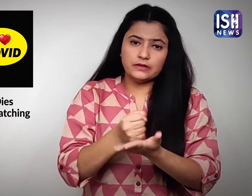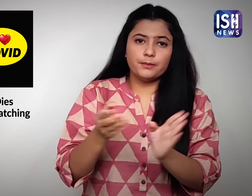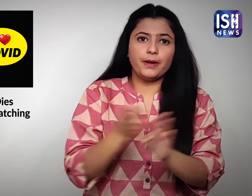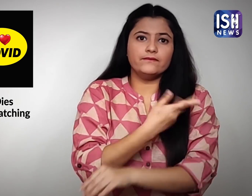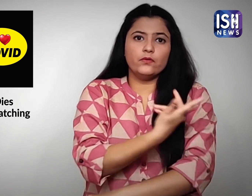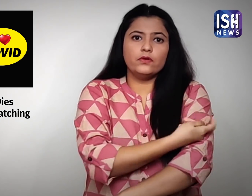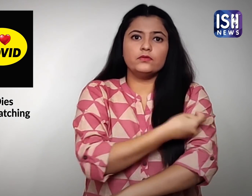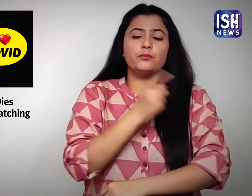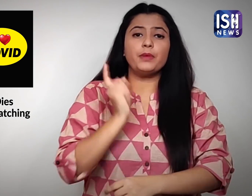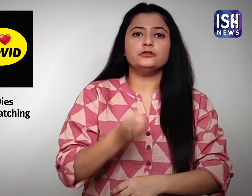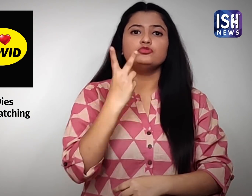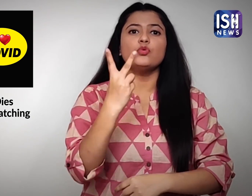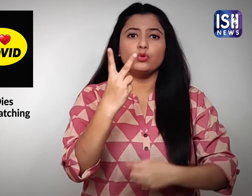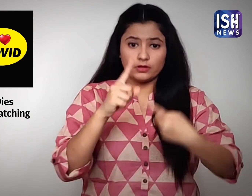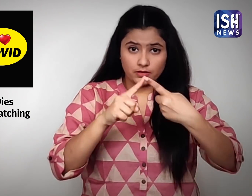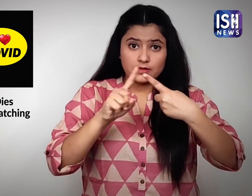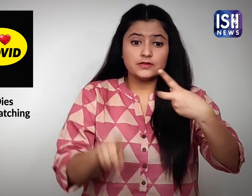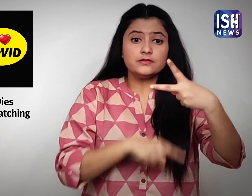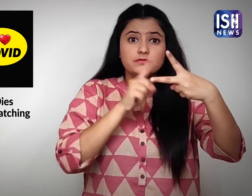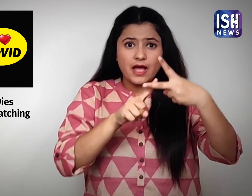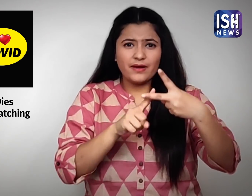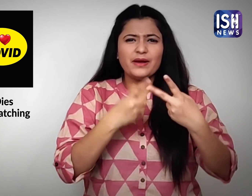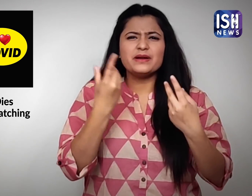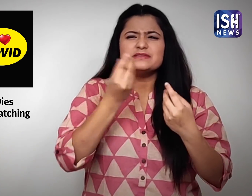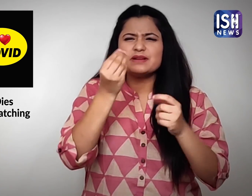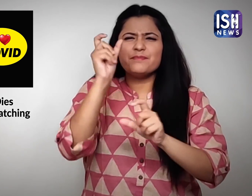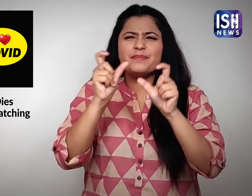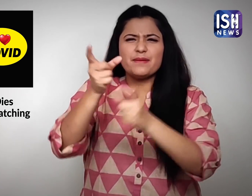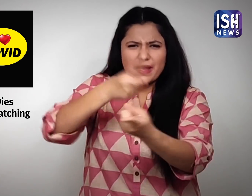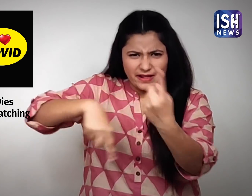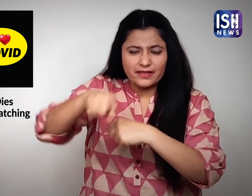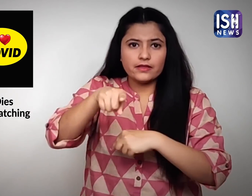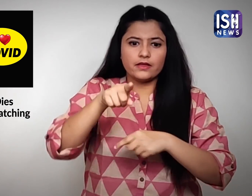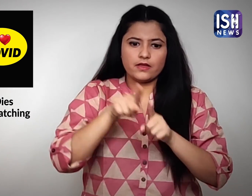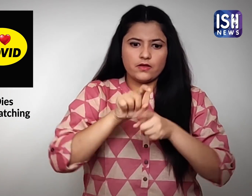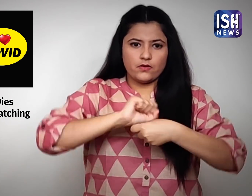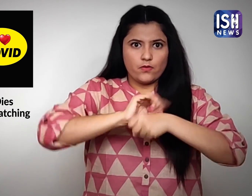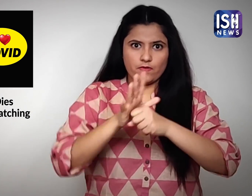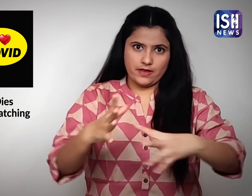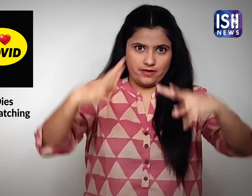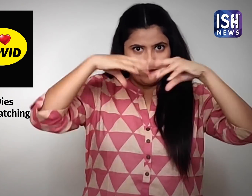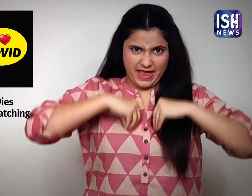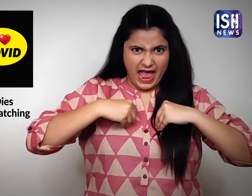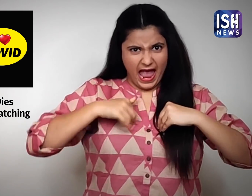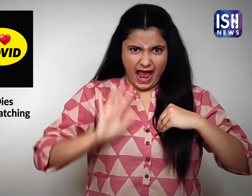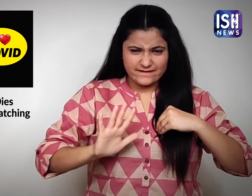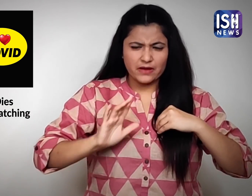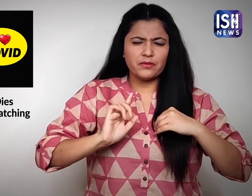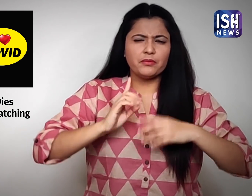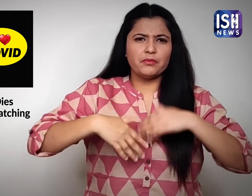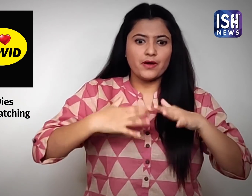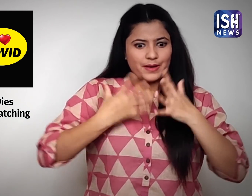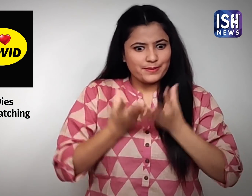उन्हें पूरी तरह से टीका करन करना होगा जो लोग हाल ही में कोरोना संक्रमित से उबरे है और टीका नहीं लिया है